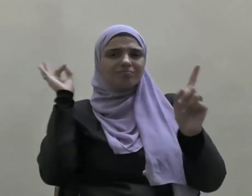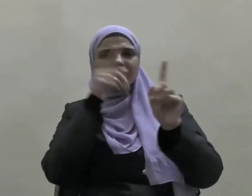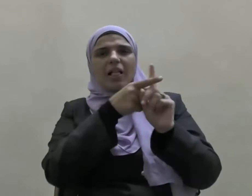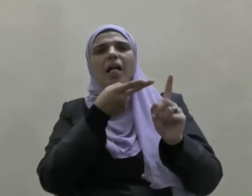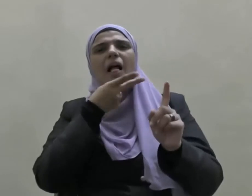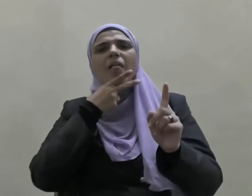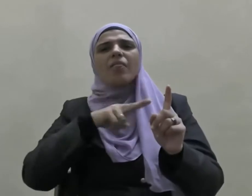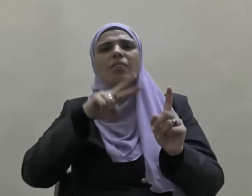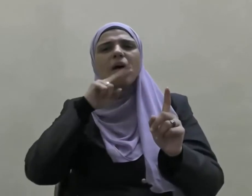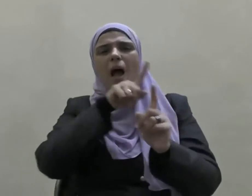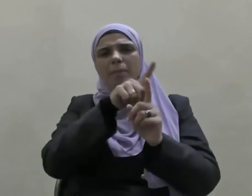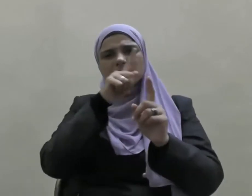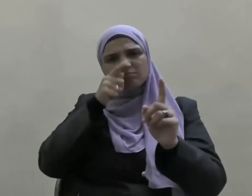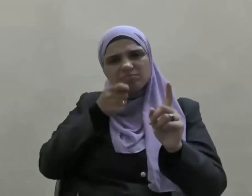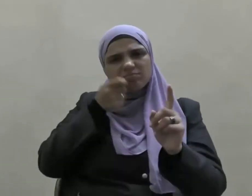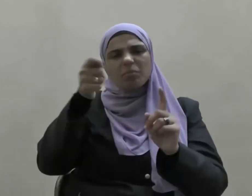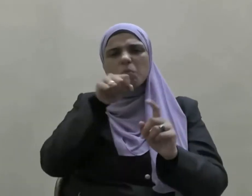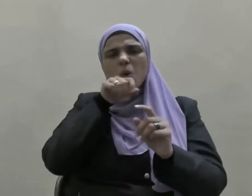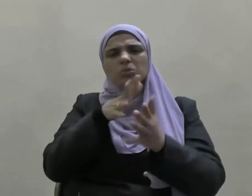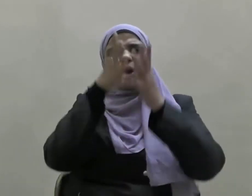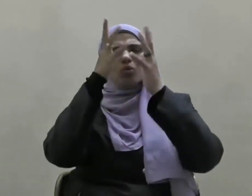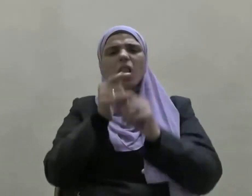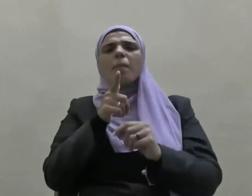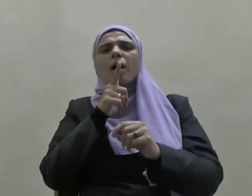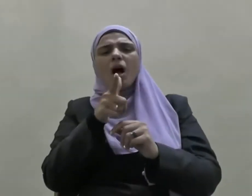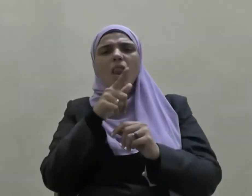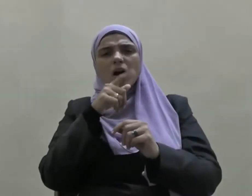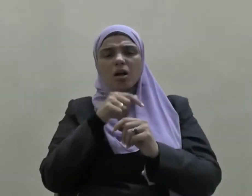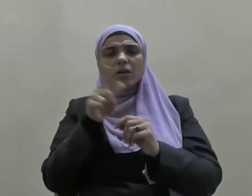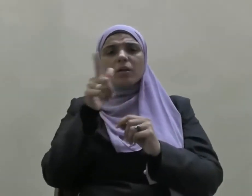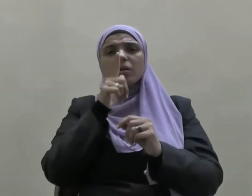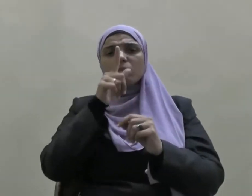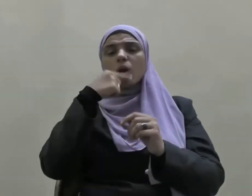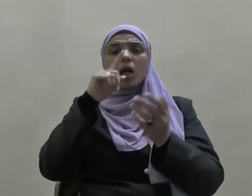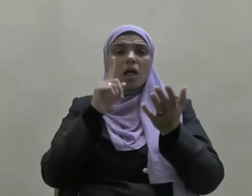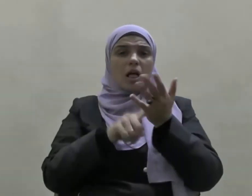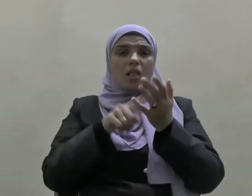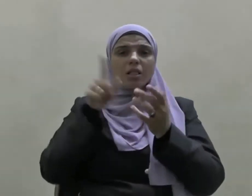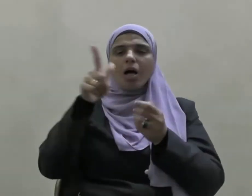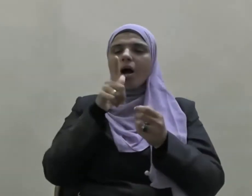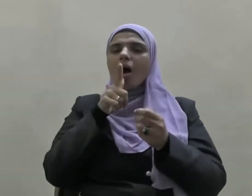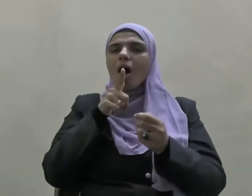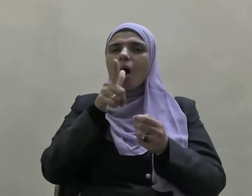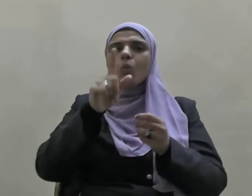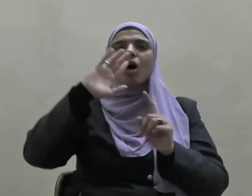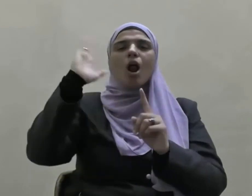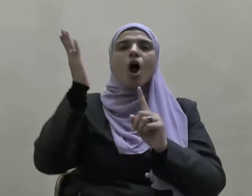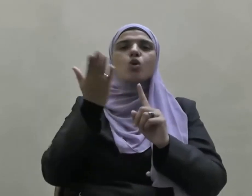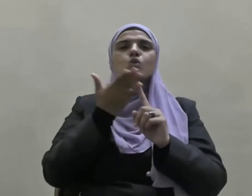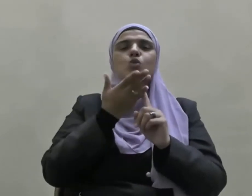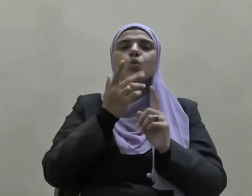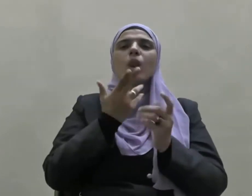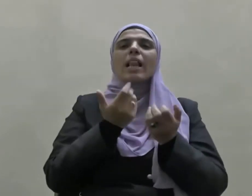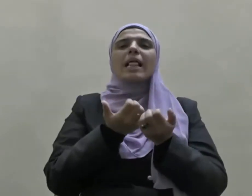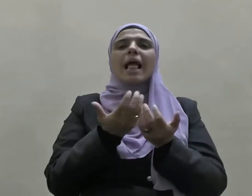كَذِبَهُمْ وَافْتِرَاءَهُمْ قَائِلًا إِنَّهُ لَقَوْلُ رَسُولٍ